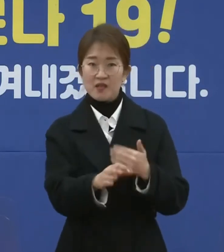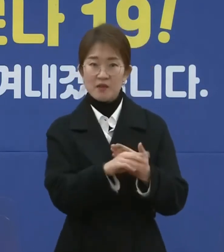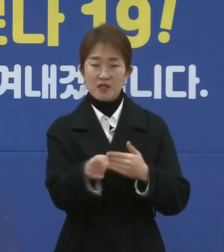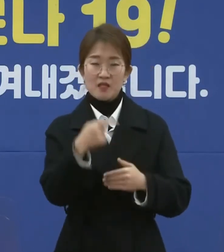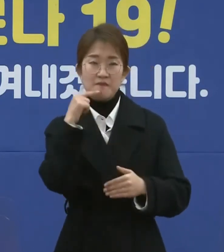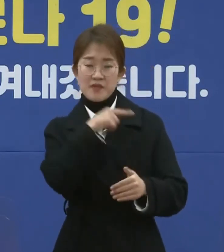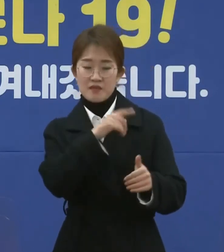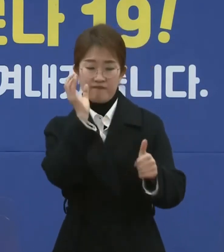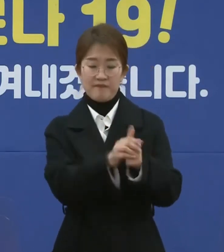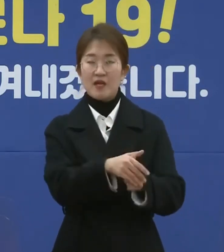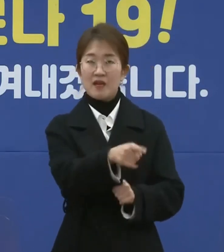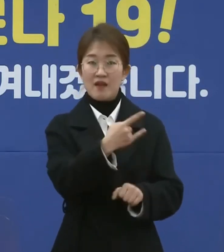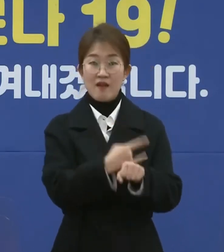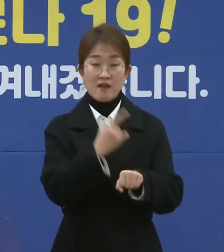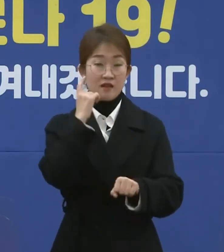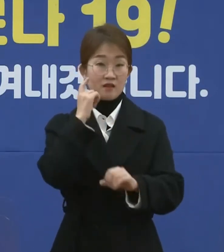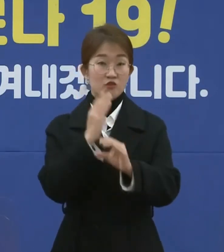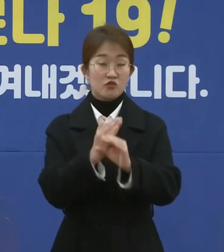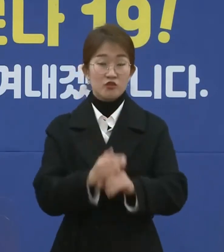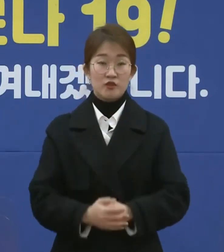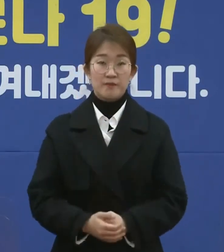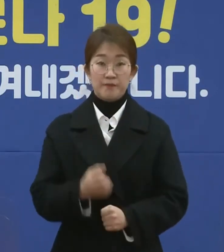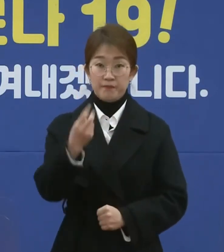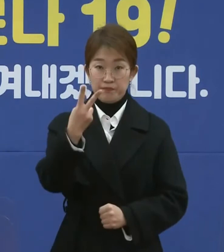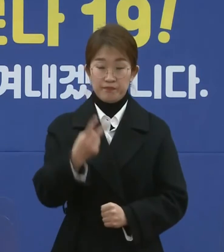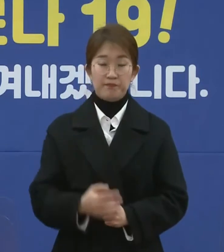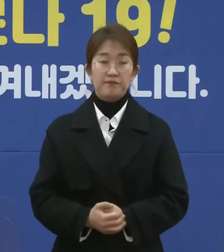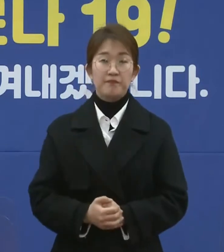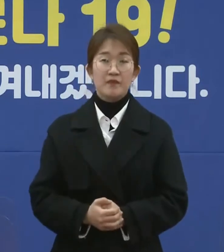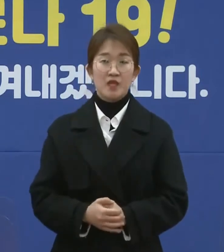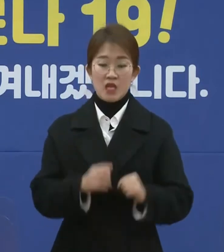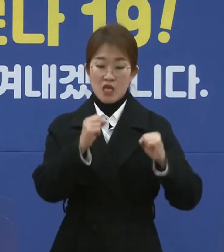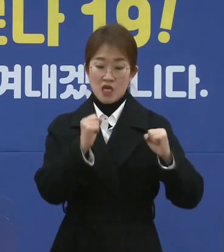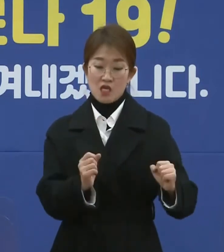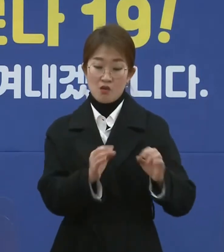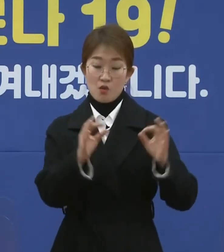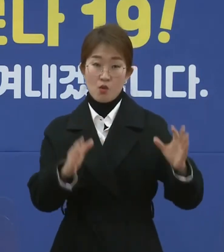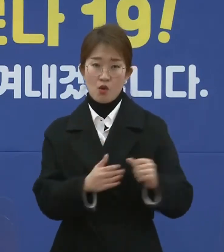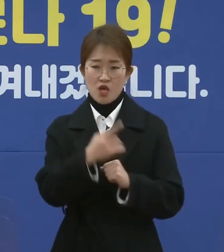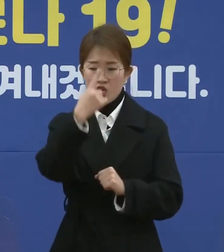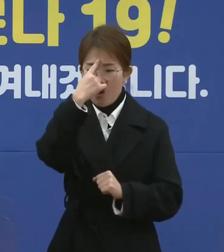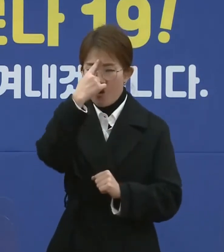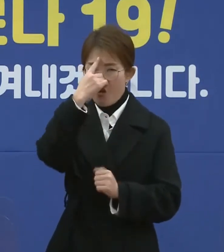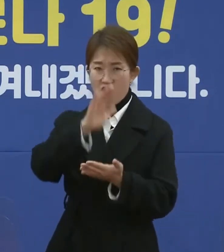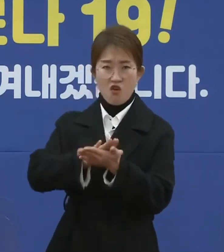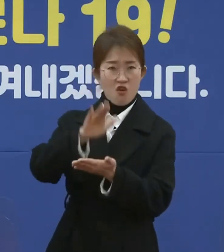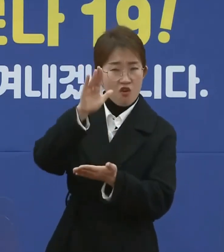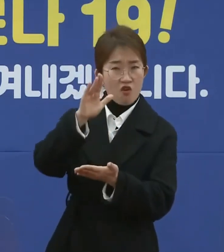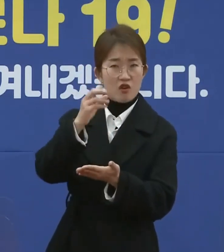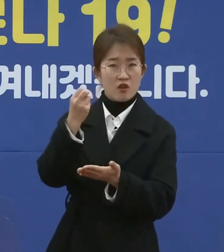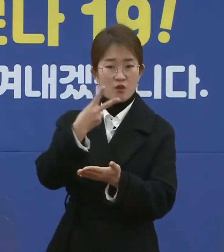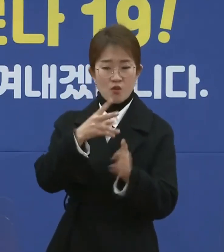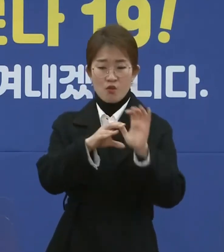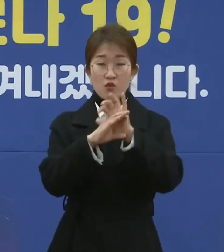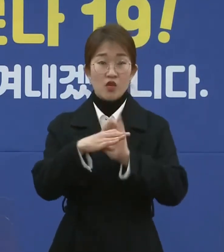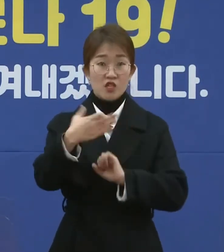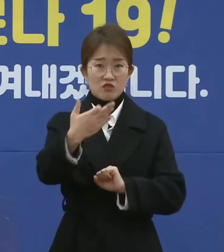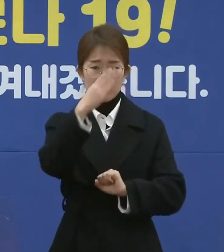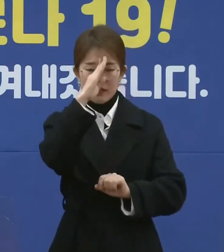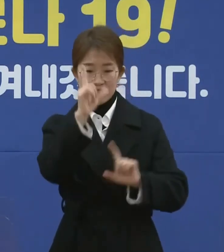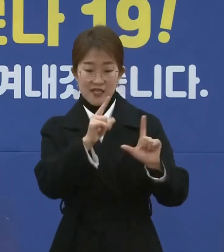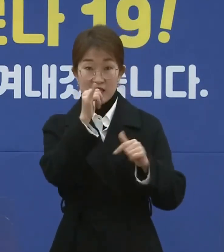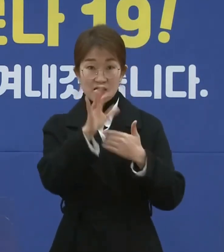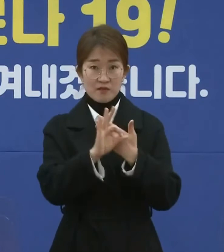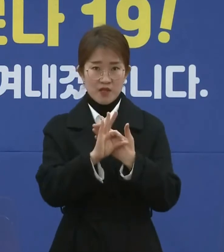청구하는 등 엄중히 대처하겠습니다. 또한 체류기간 중에라도 발열 등 코로나19 증상이 있으시면